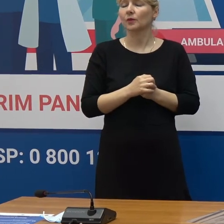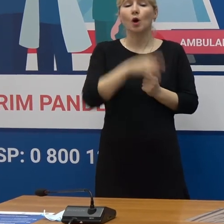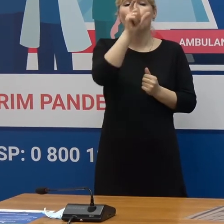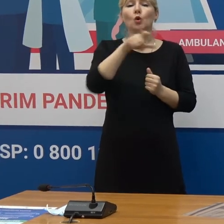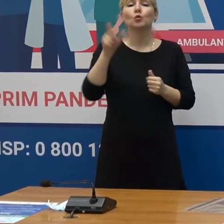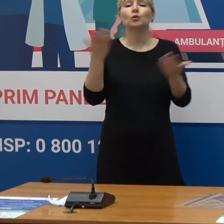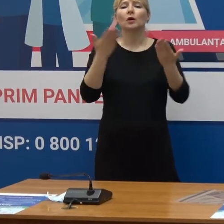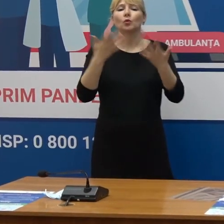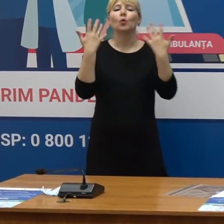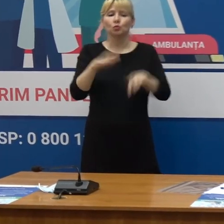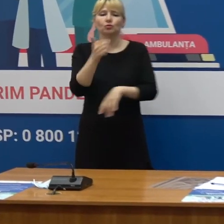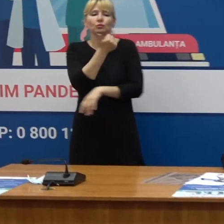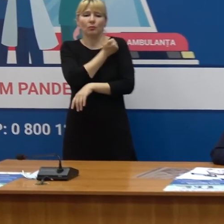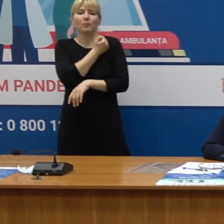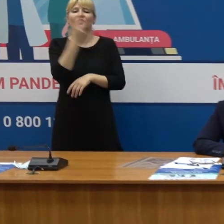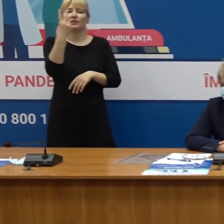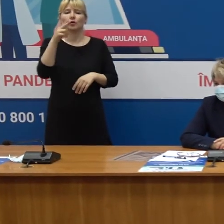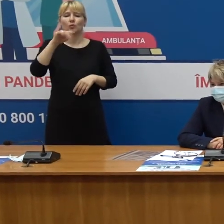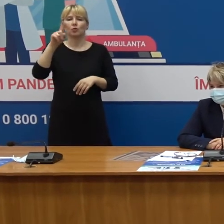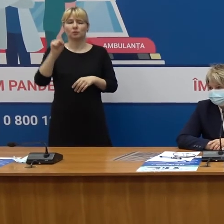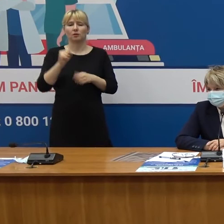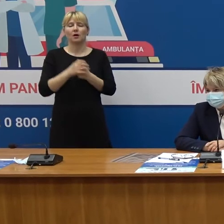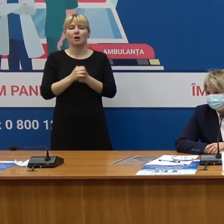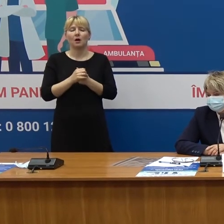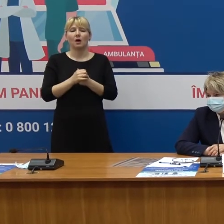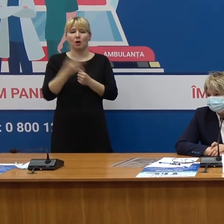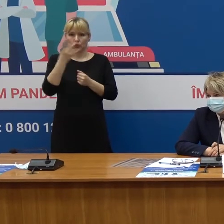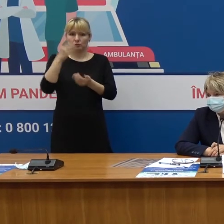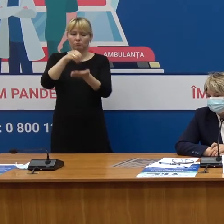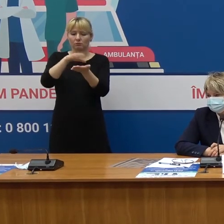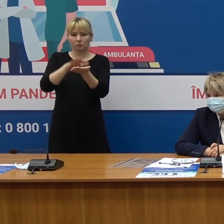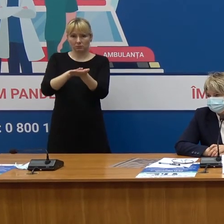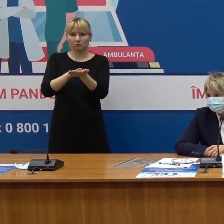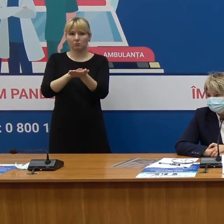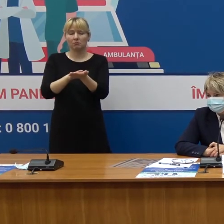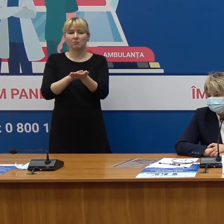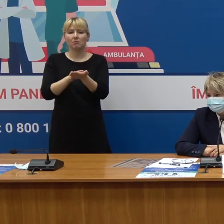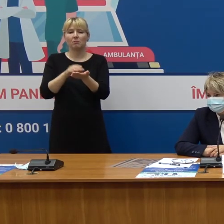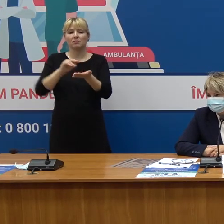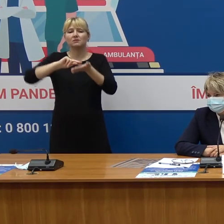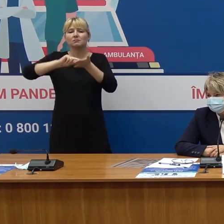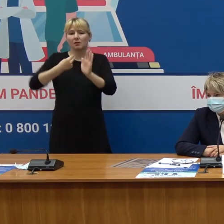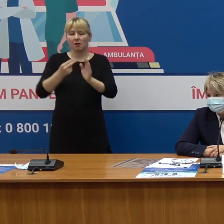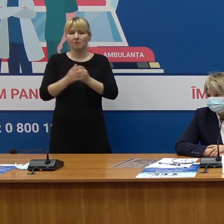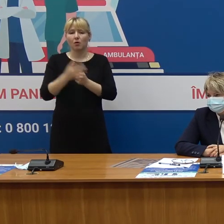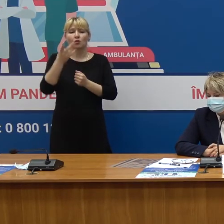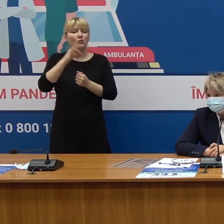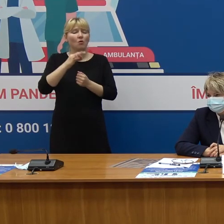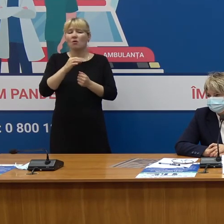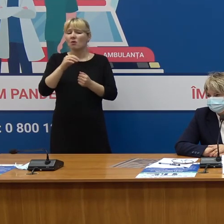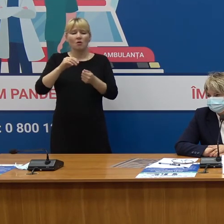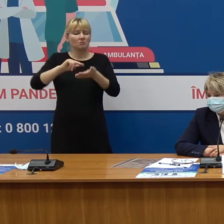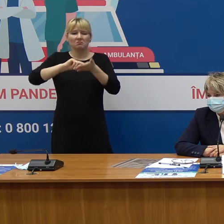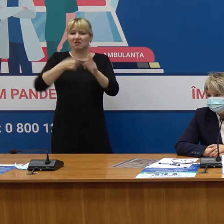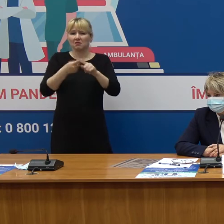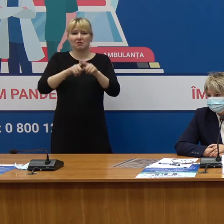Persoanele care au fost vaccinate cu oameni de doze de unui de vaccin Pruiesc un certificat de vaccinare, dar care nu este recunoscut la nivel internațional Ce